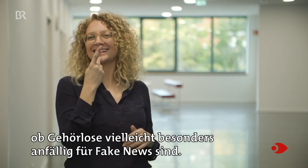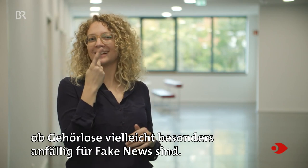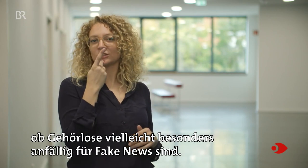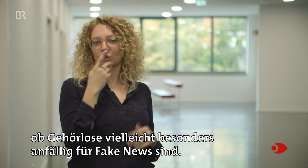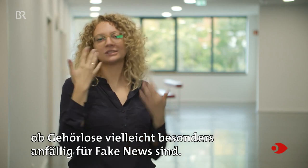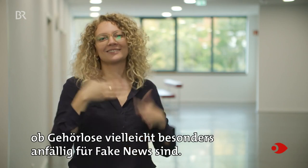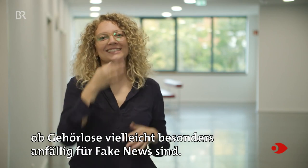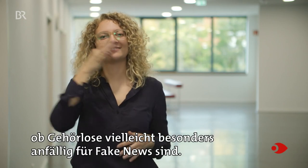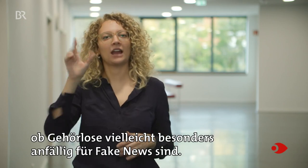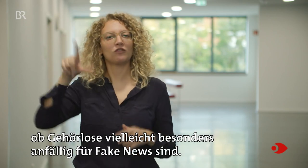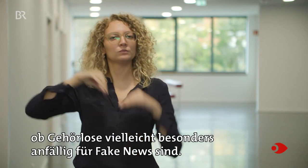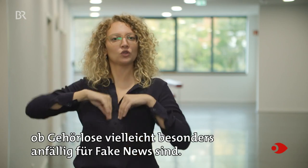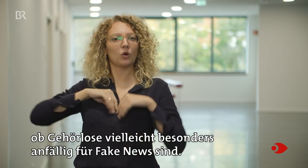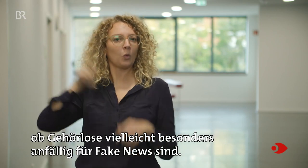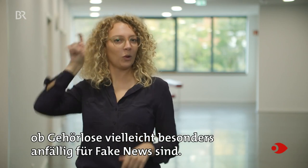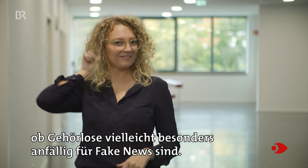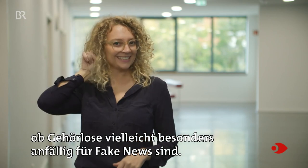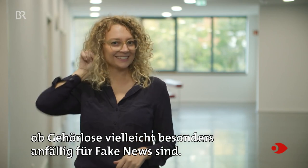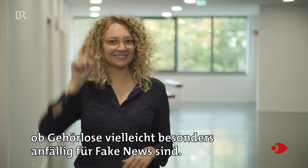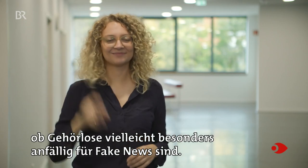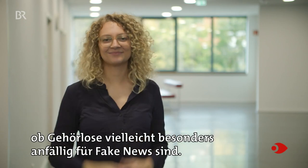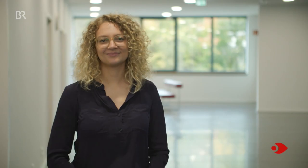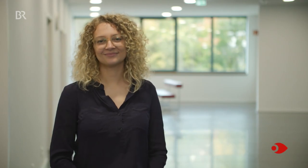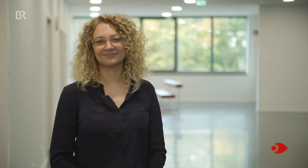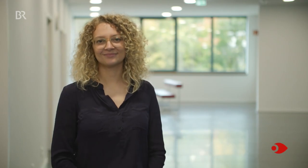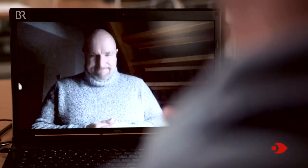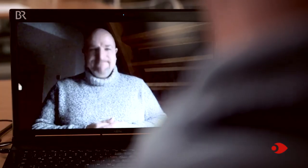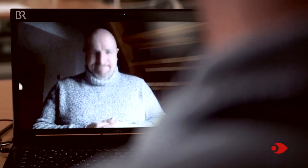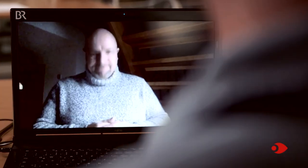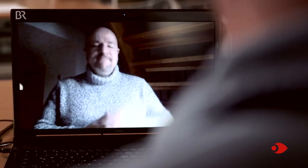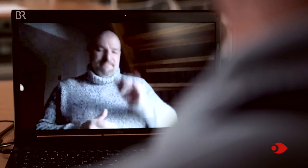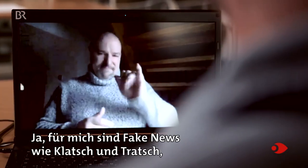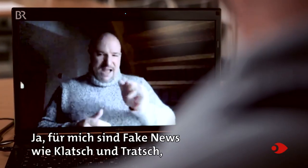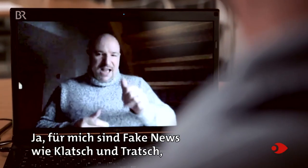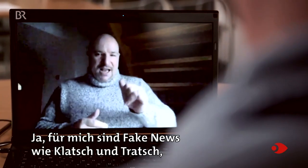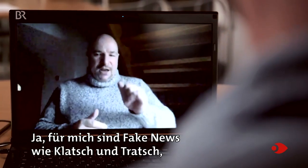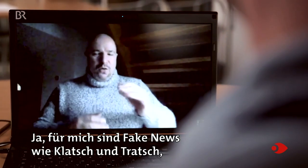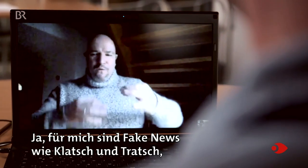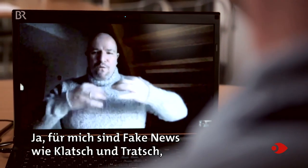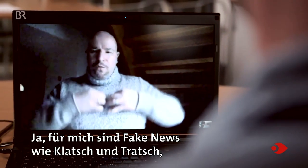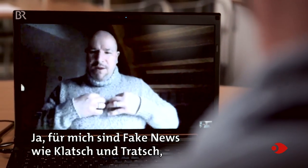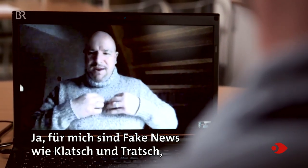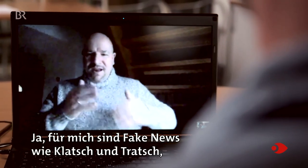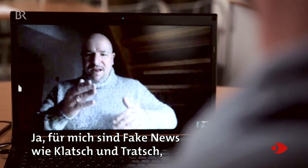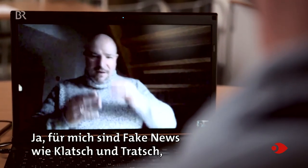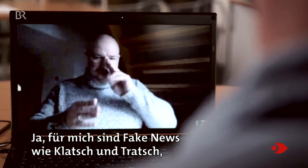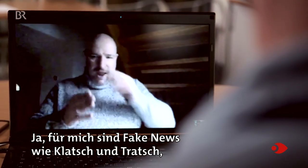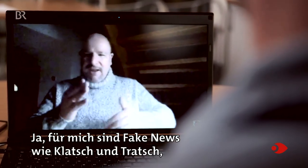Gehörlose vielleicht besonders anfällig für Fake News sind? Ja, für mich sind Fake News wie Klatsch und